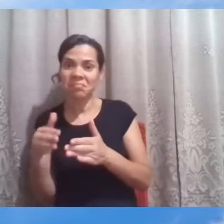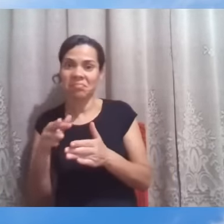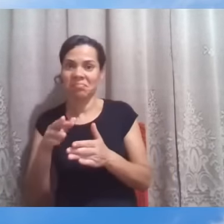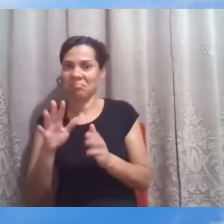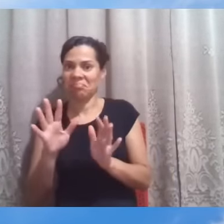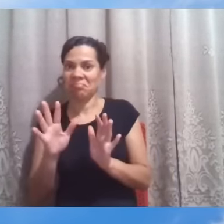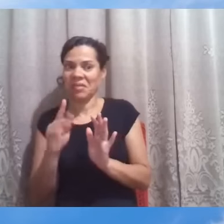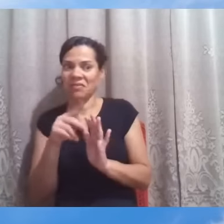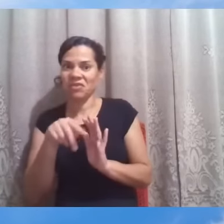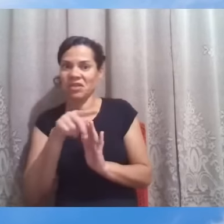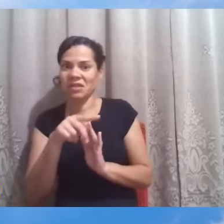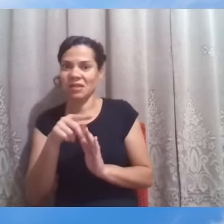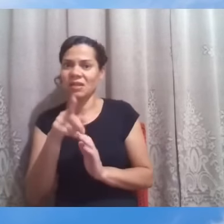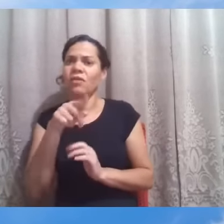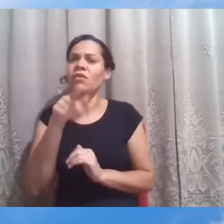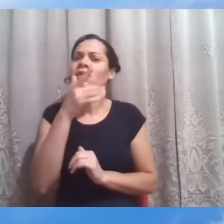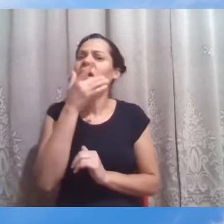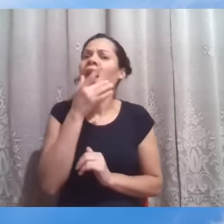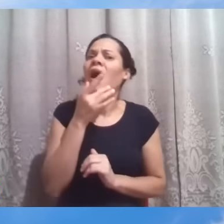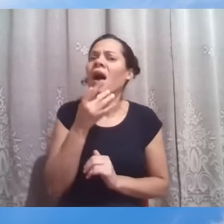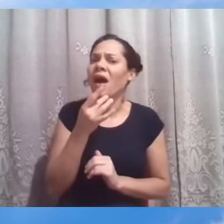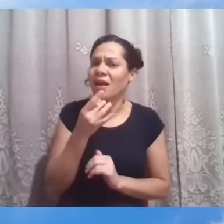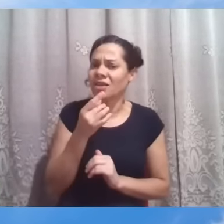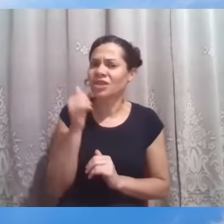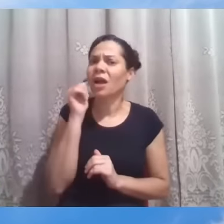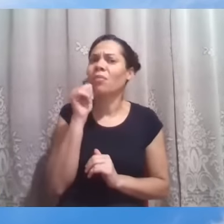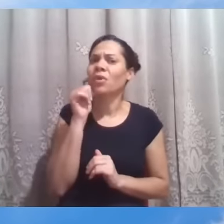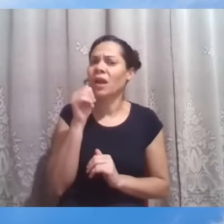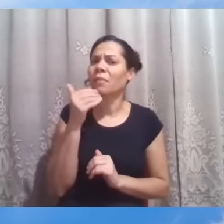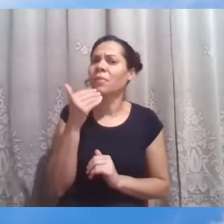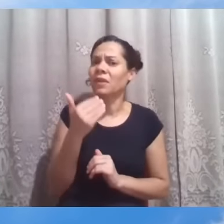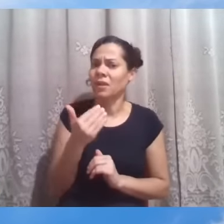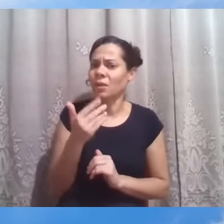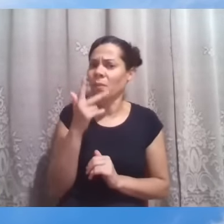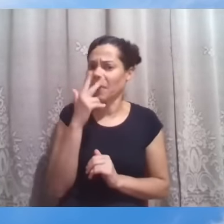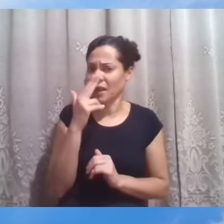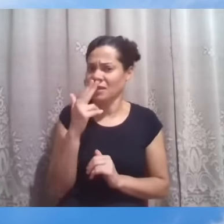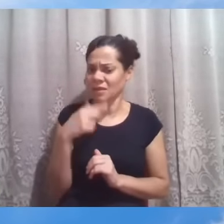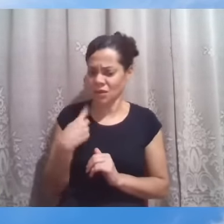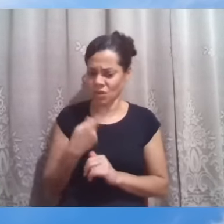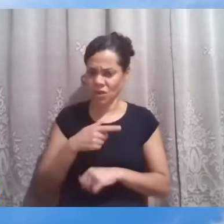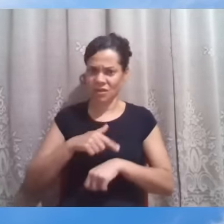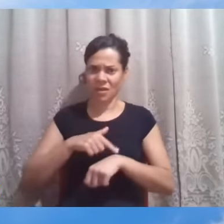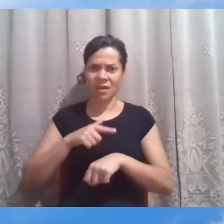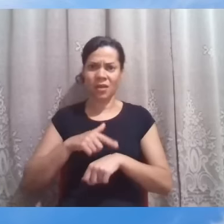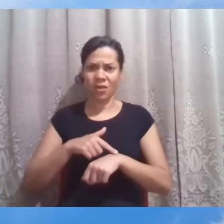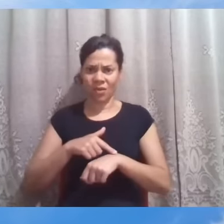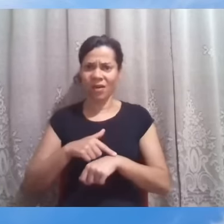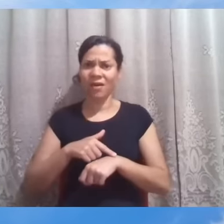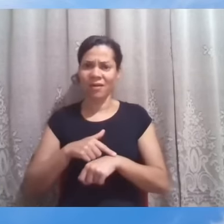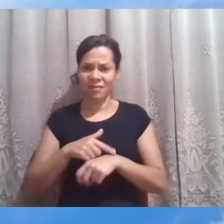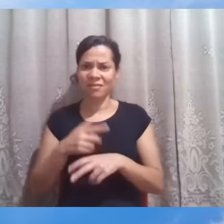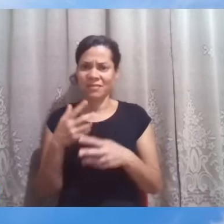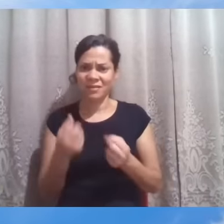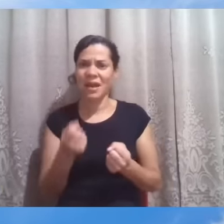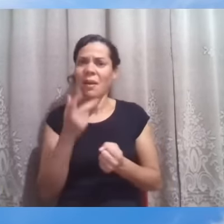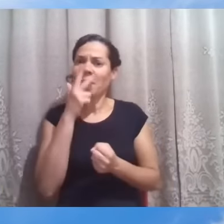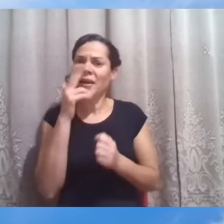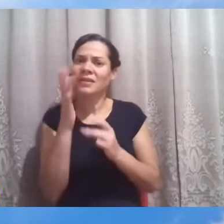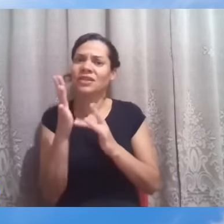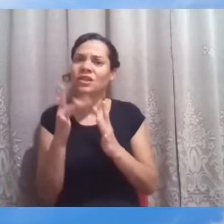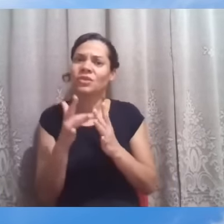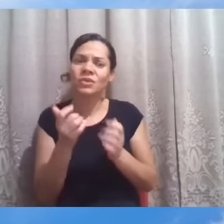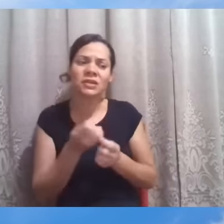vocês acham do pedido dela? Não seria hora de atendermos? É como se Jesus desse a chance aos discípulos, olha,